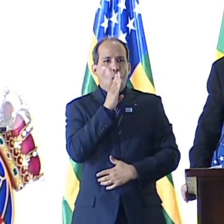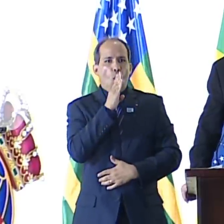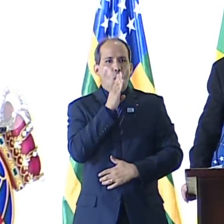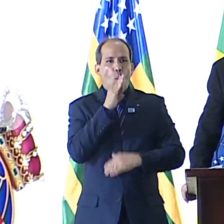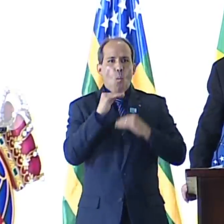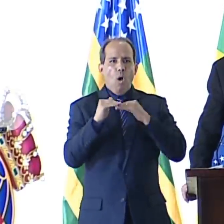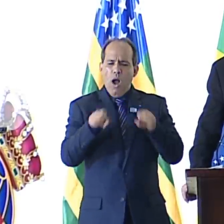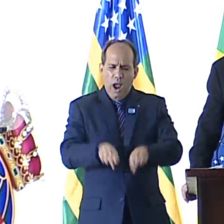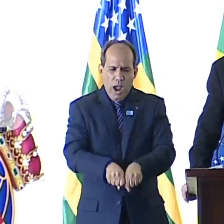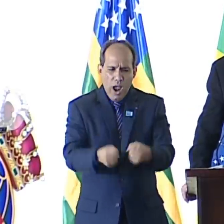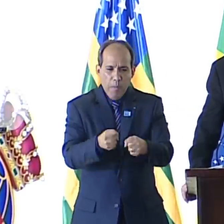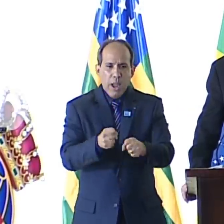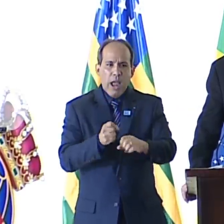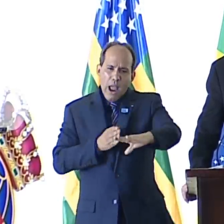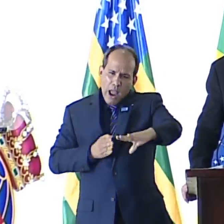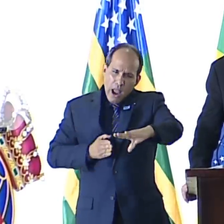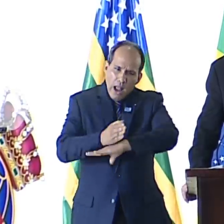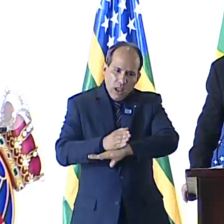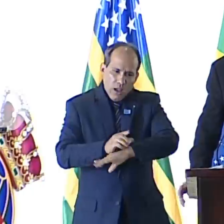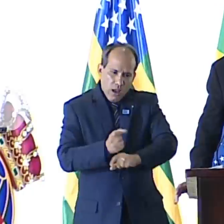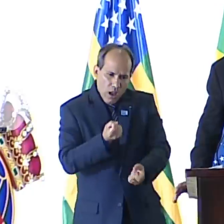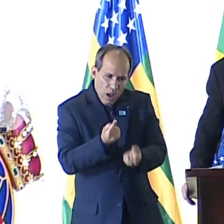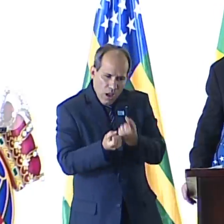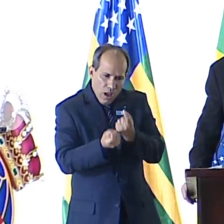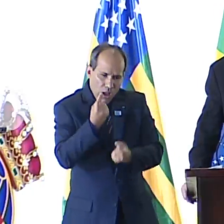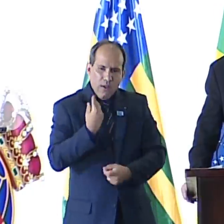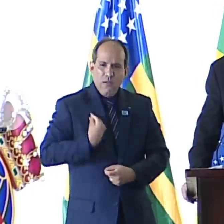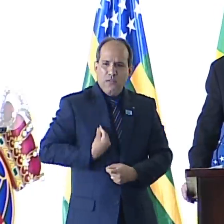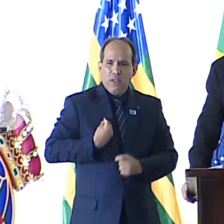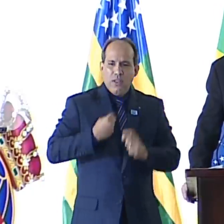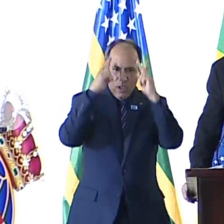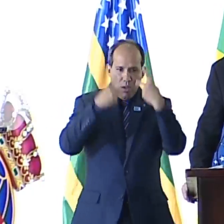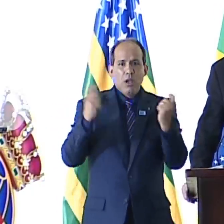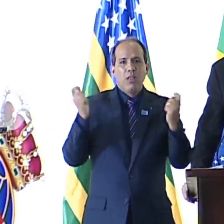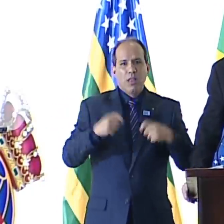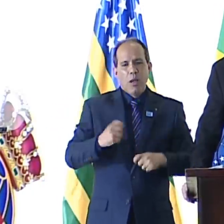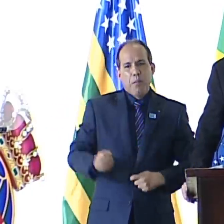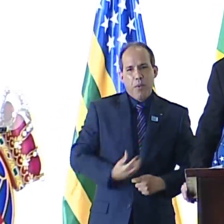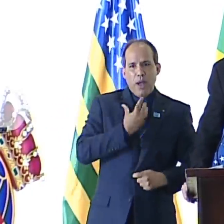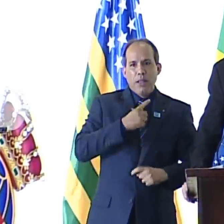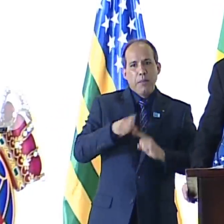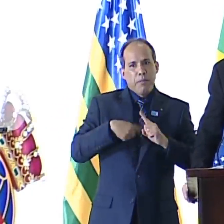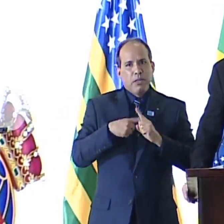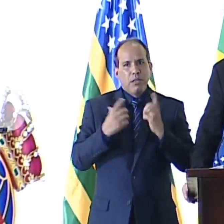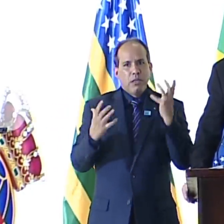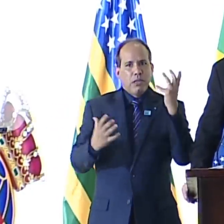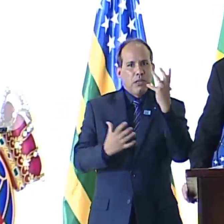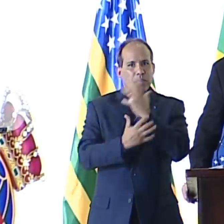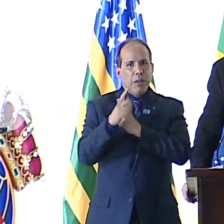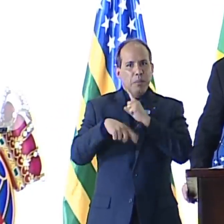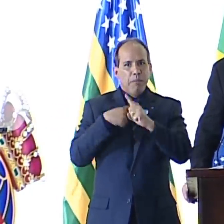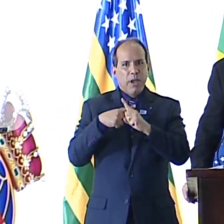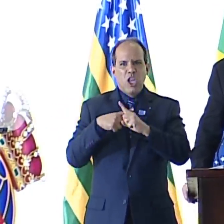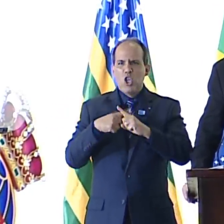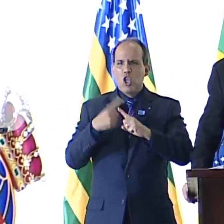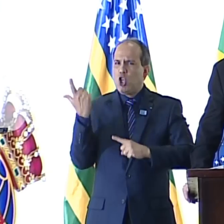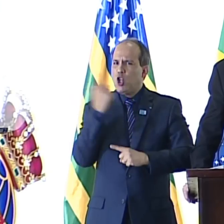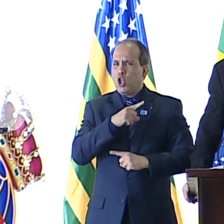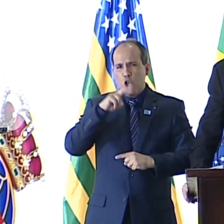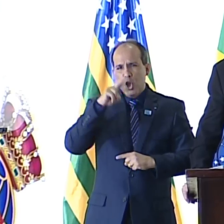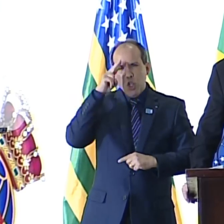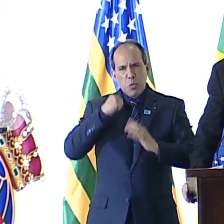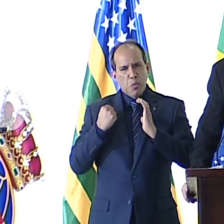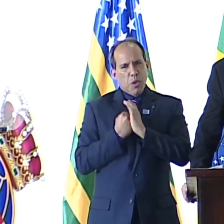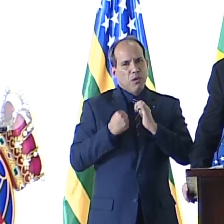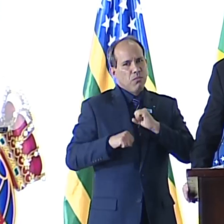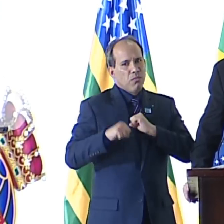embrenhar-se no mistério da existência. A diplomacia pode ser lírica, pode ser dramática, mas também pode ser épica. A diplomacia pode